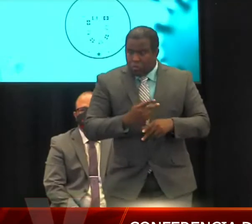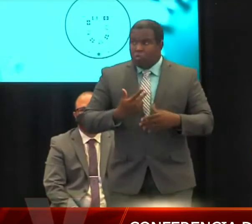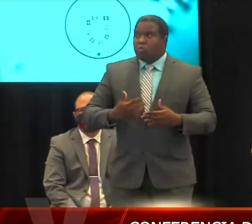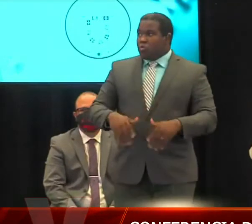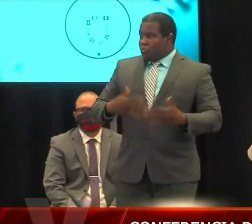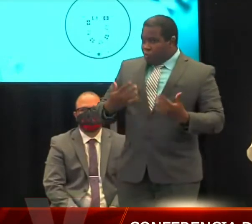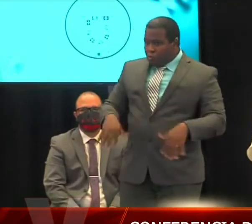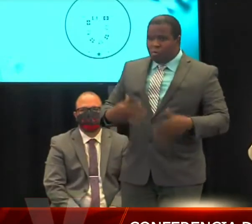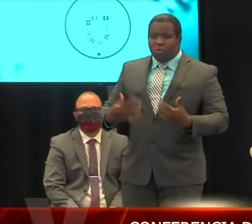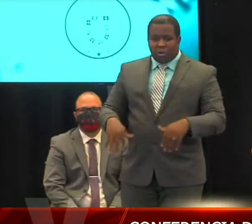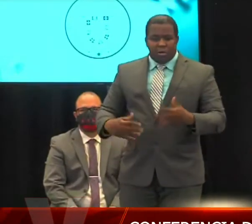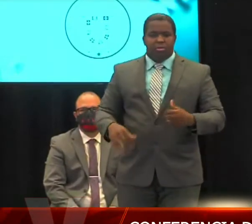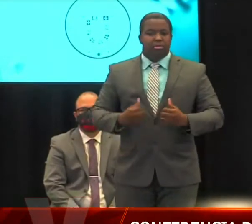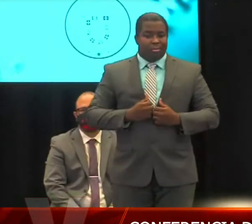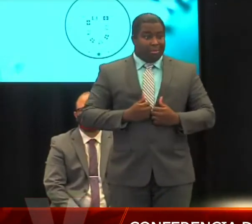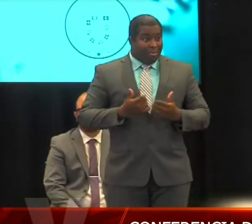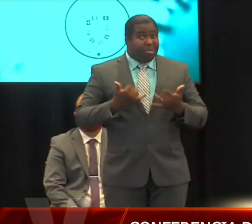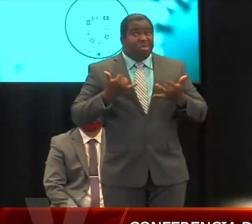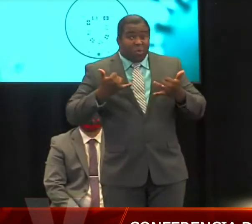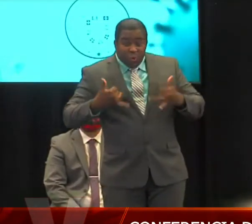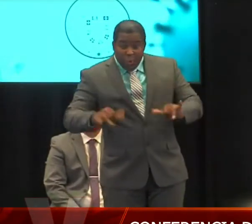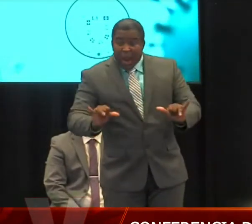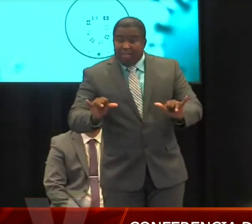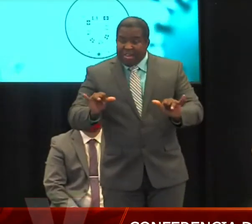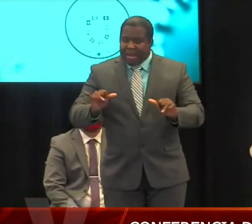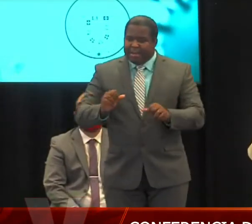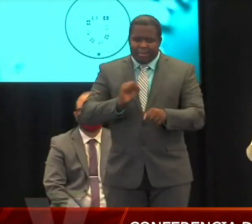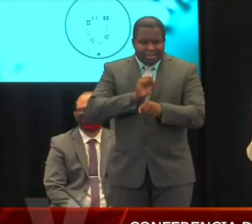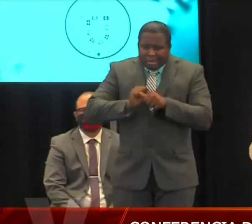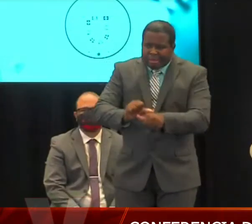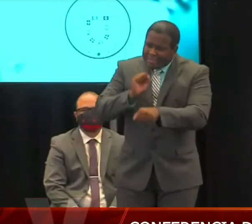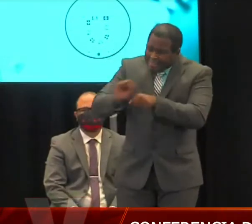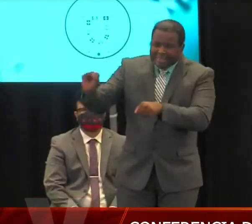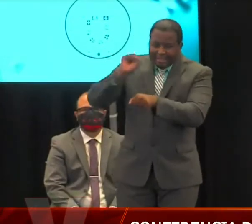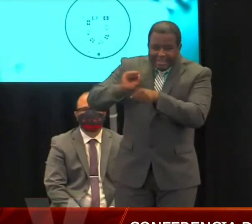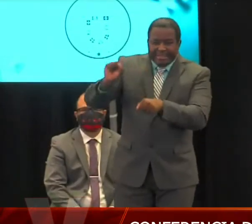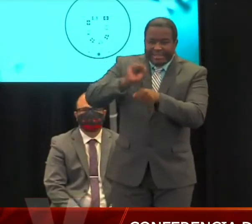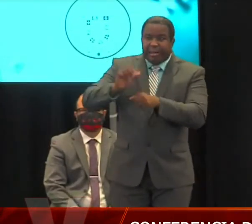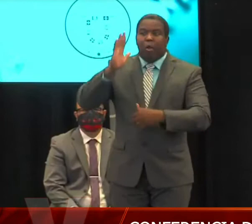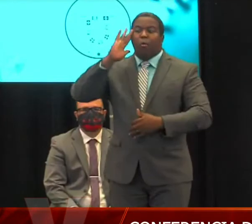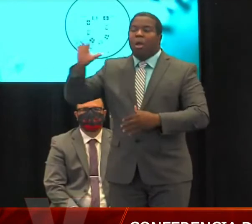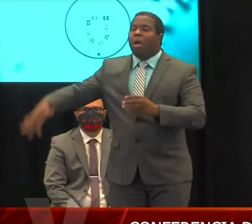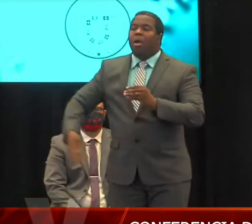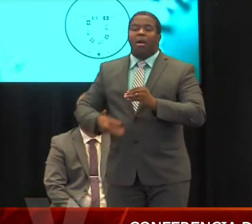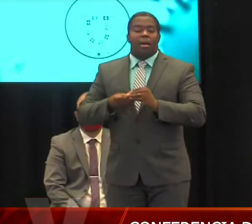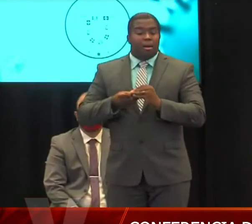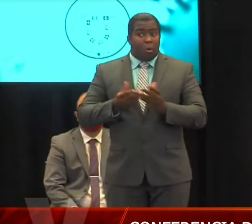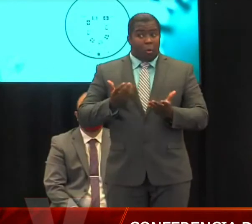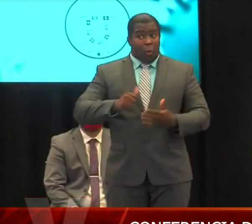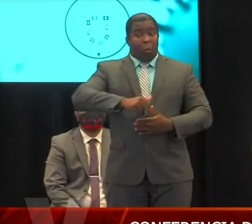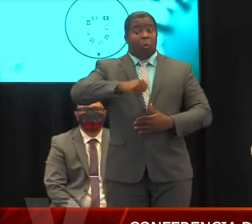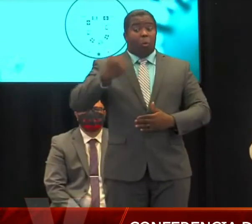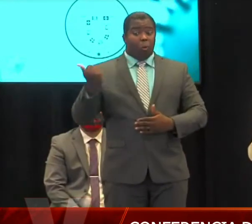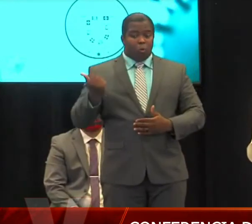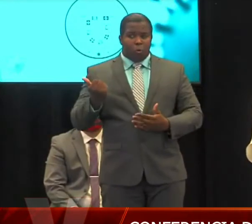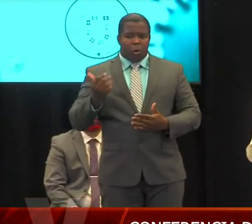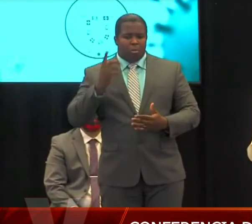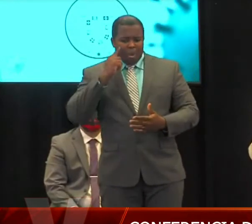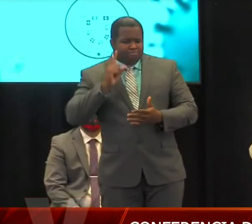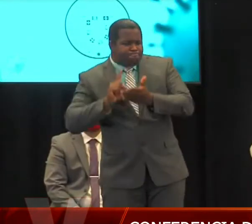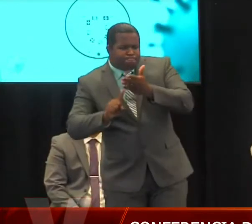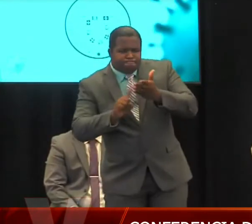evolucionando, se va a añadir el componente educativo, particularmente añadir los 288 mil estudiantes